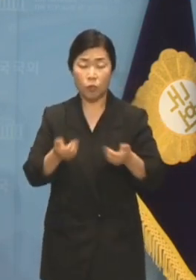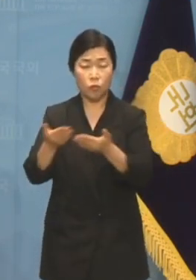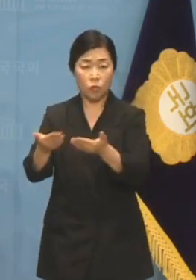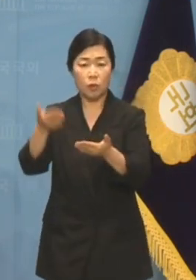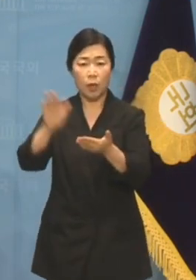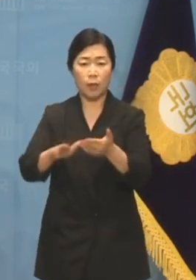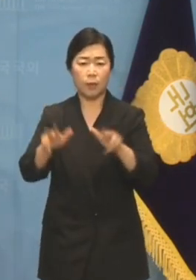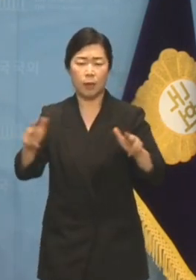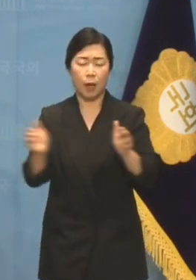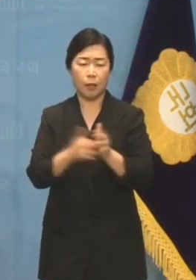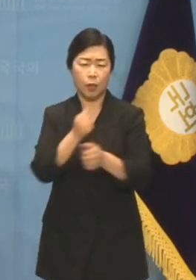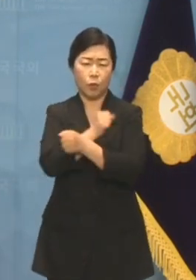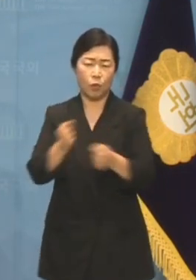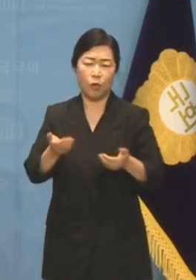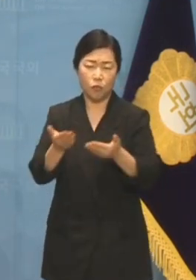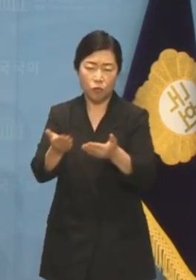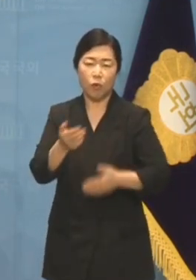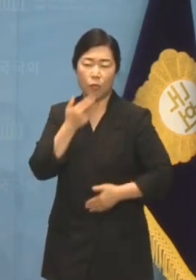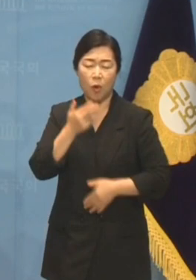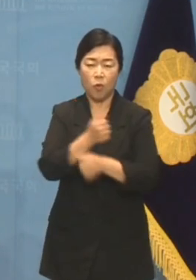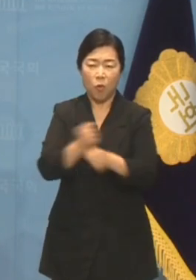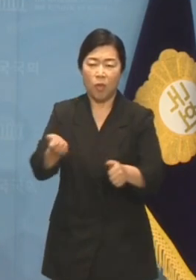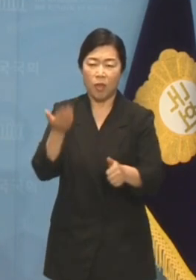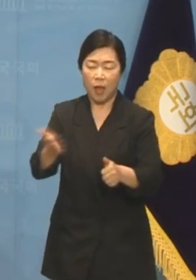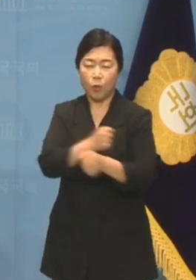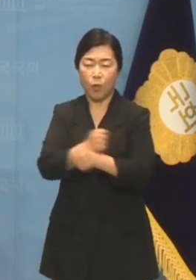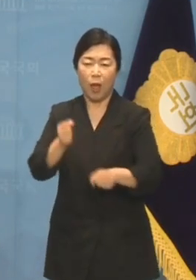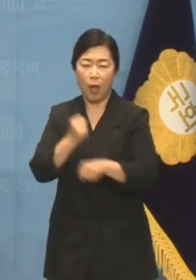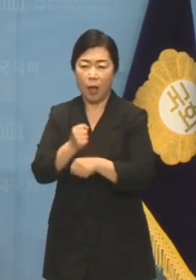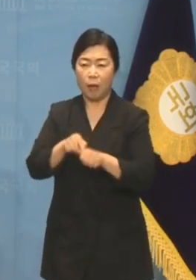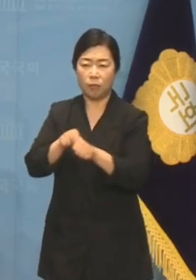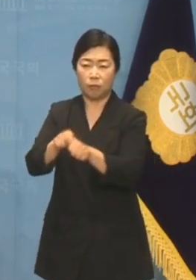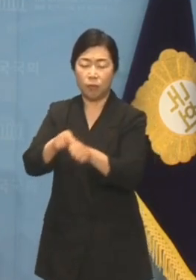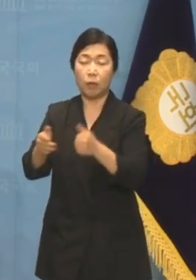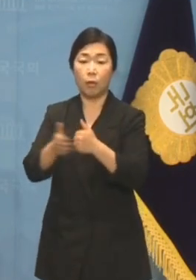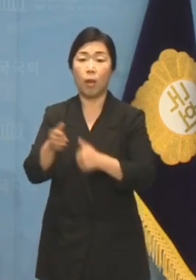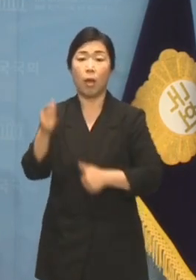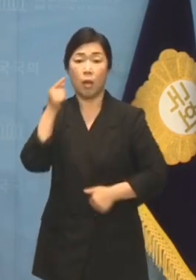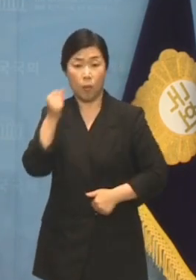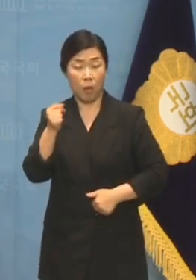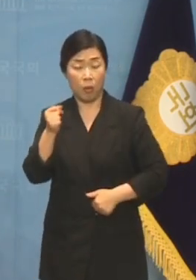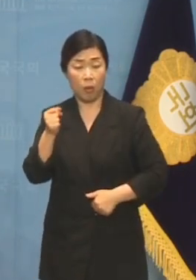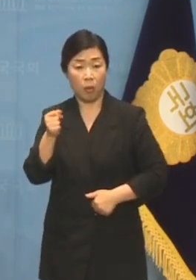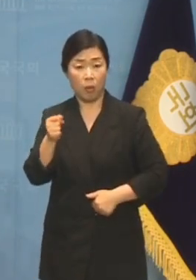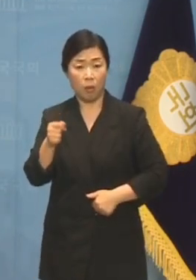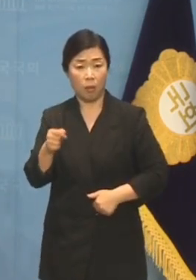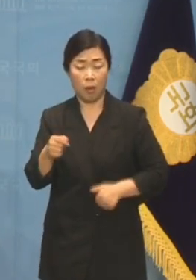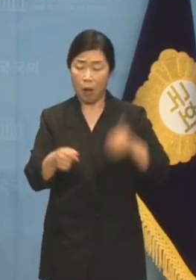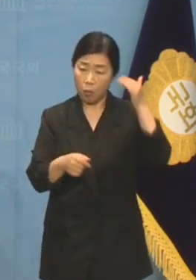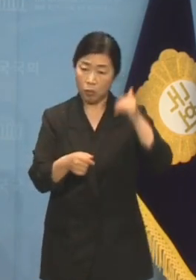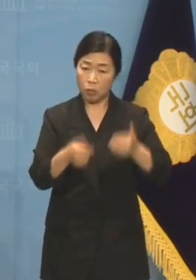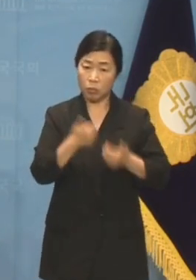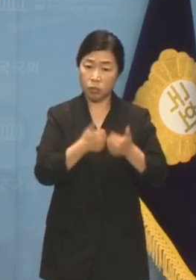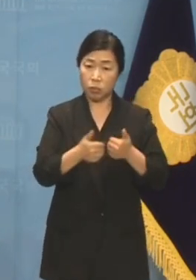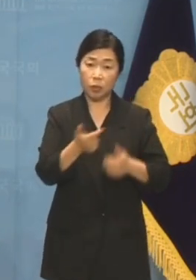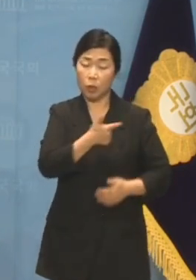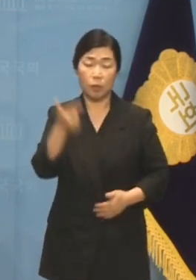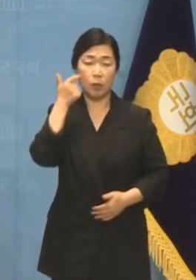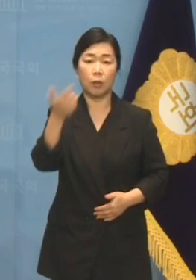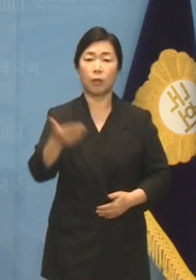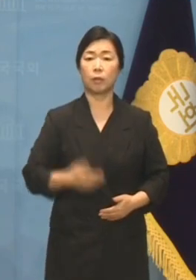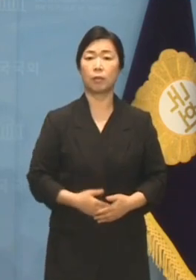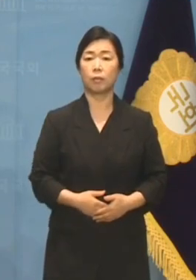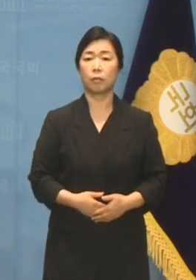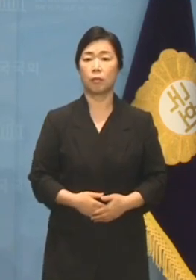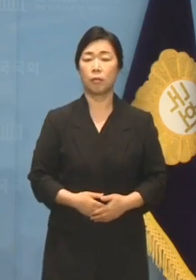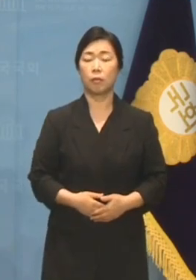여태껏 용서를 강요해서 양국 관계가 악화됐단 말입니까? 양국 관계 악화의